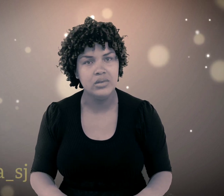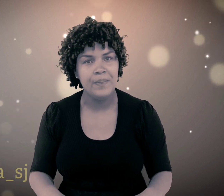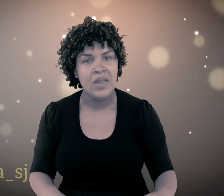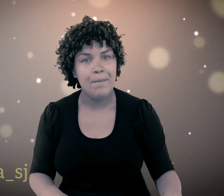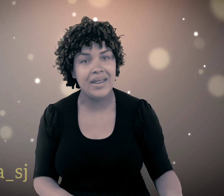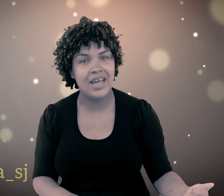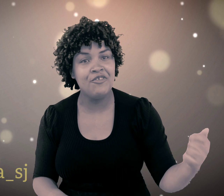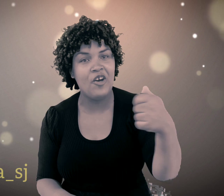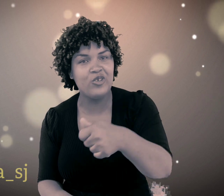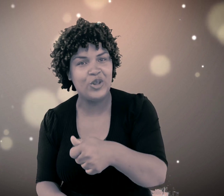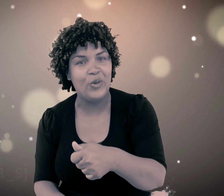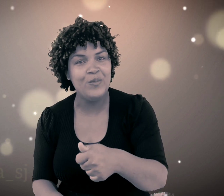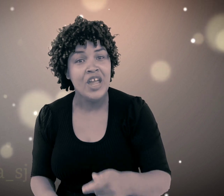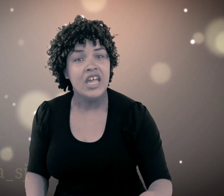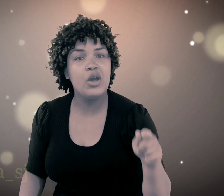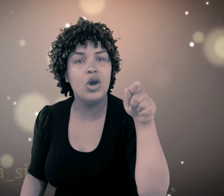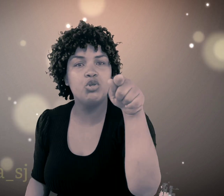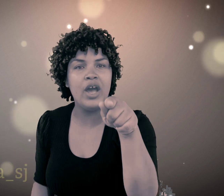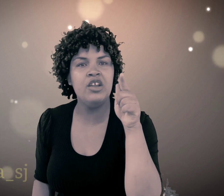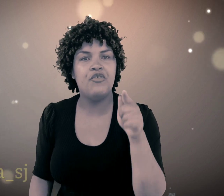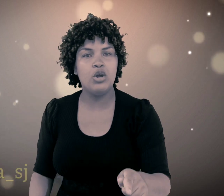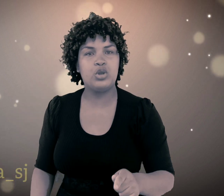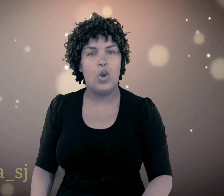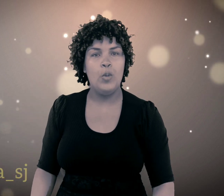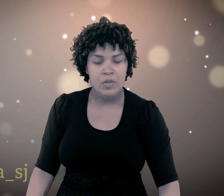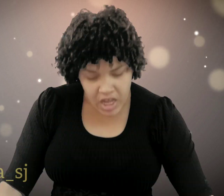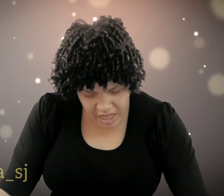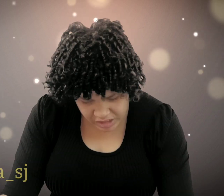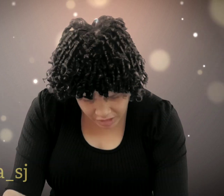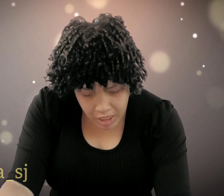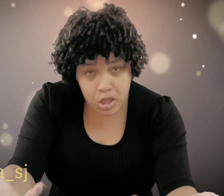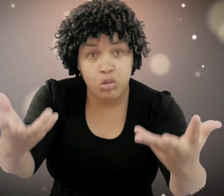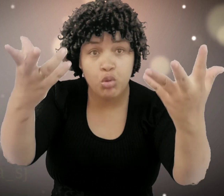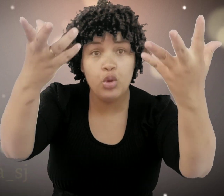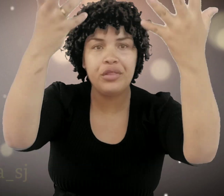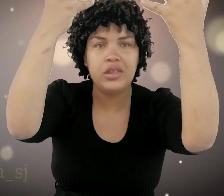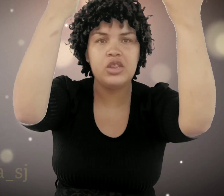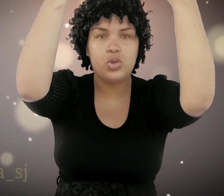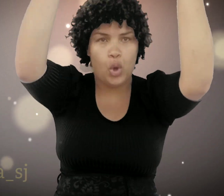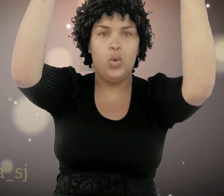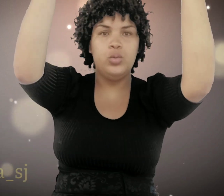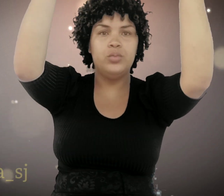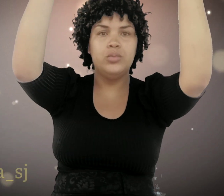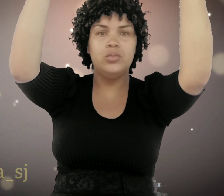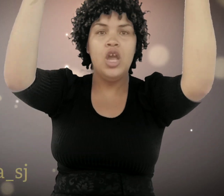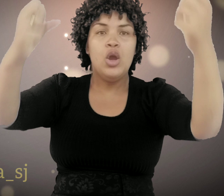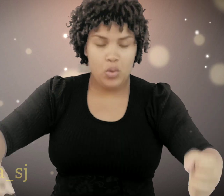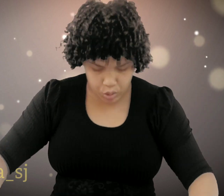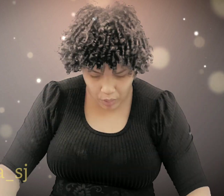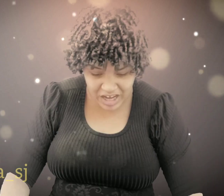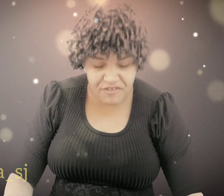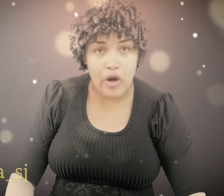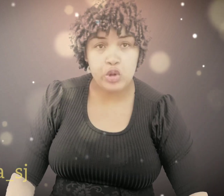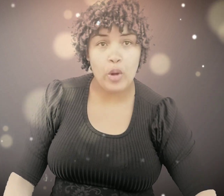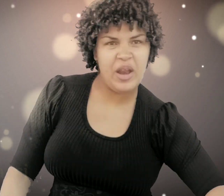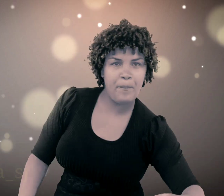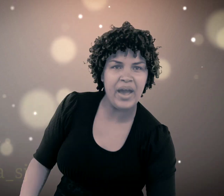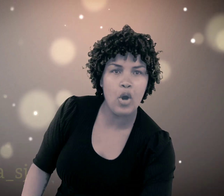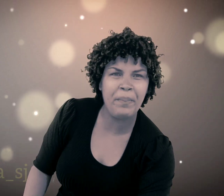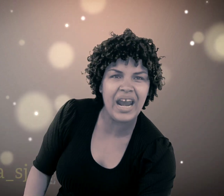Mas ele voltou. E quando ele voltou. Ele ressuscitou. Quando ele voltou. Ele pegou pela